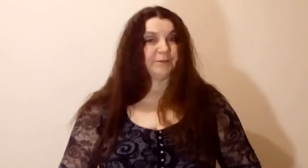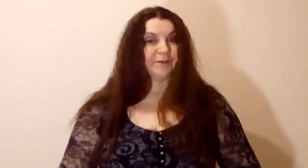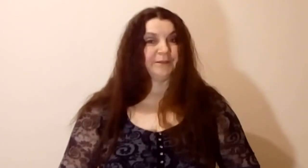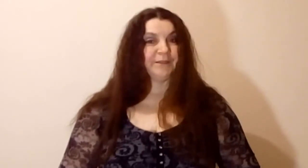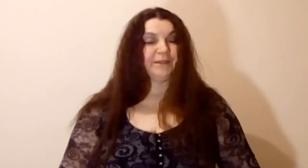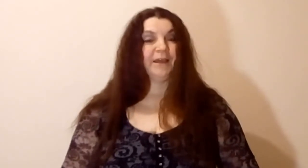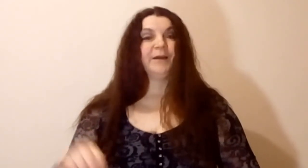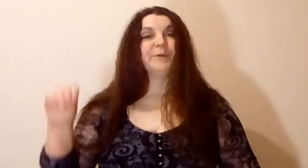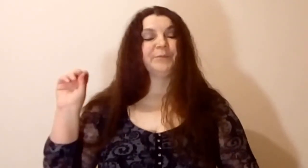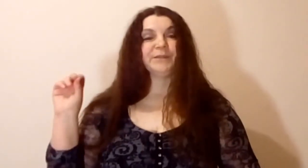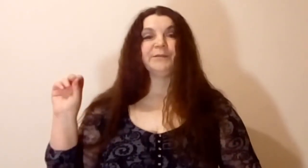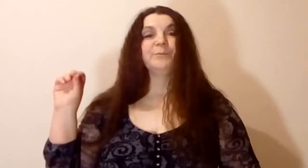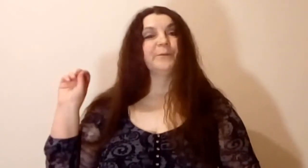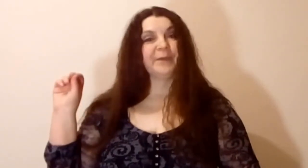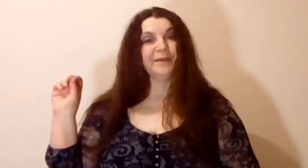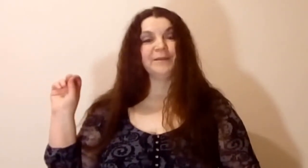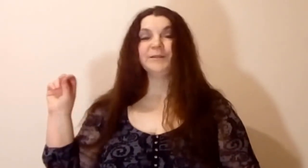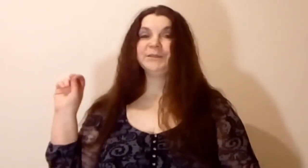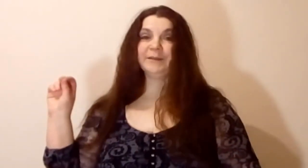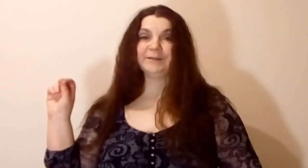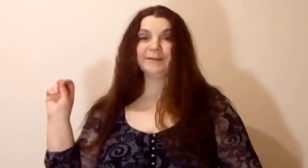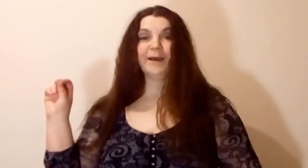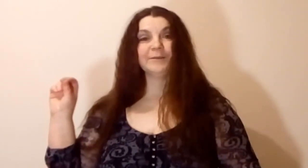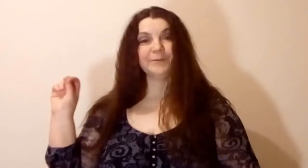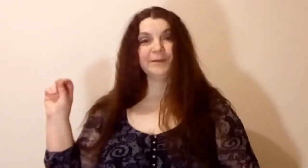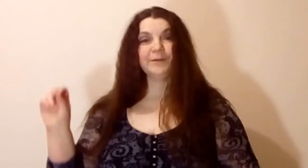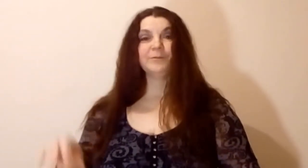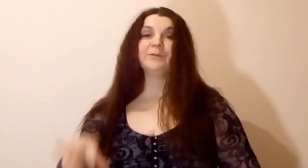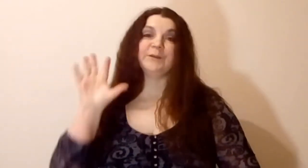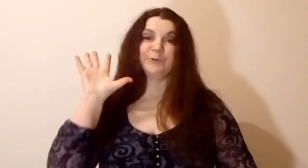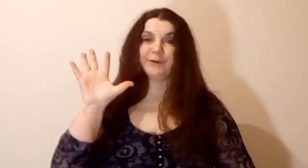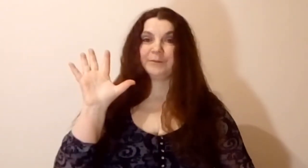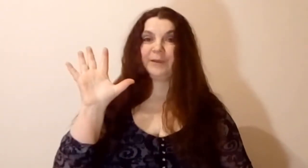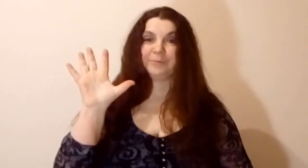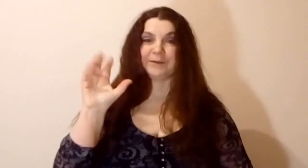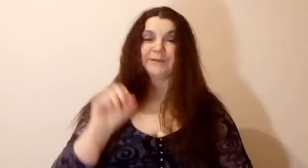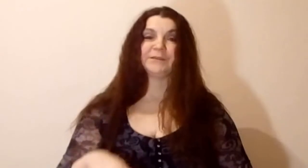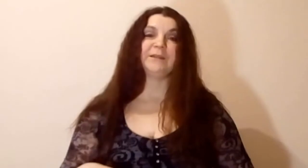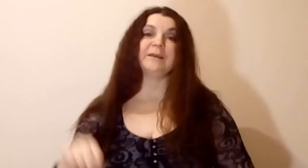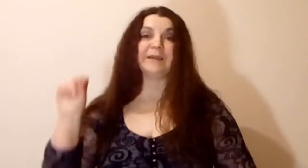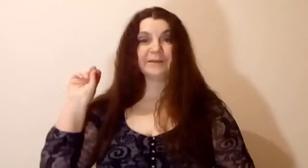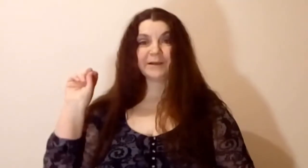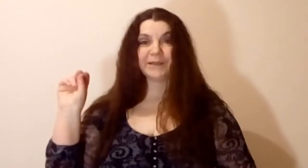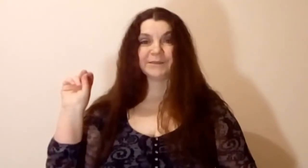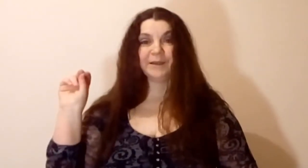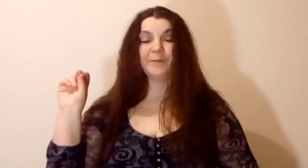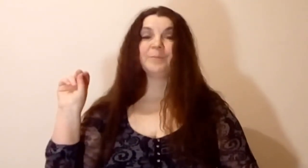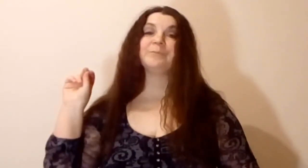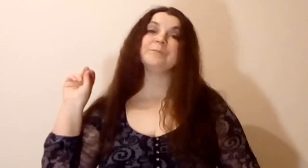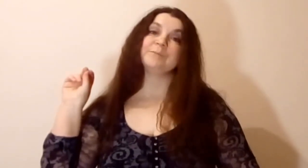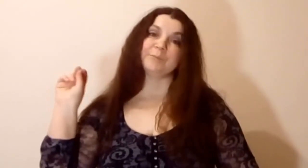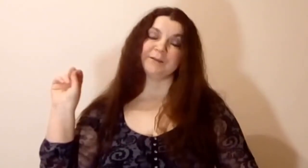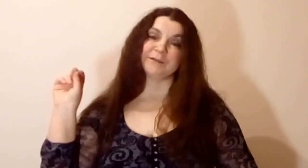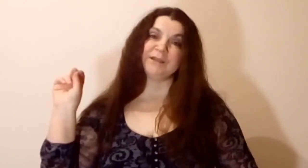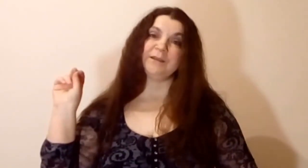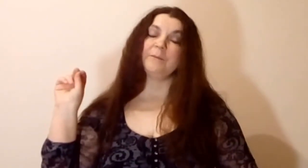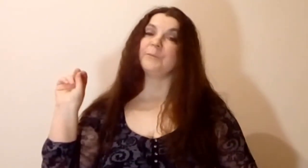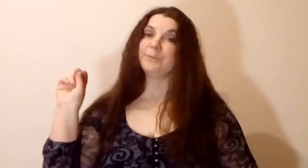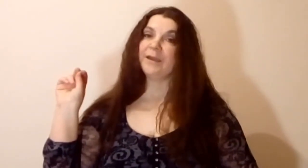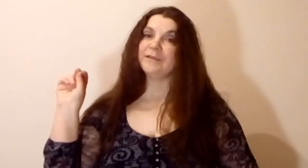предложение напишем по пять-шесть ответов. Всего их пять предложений. И на каждое предложение по пять